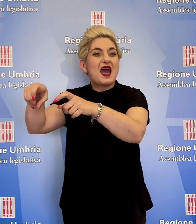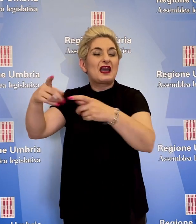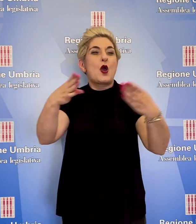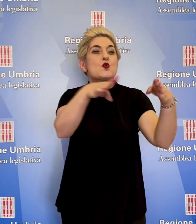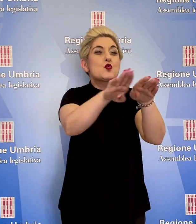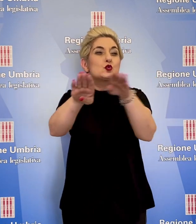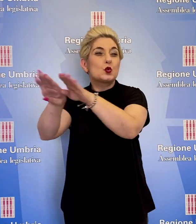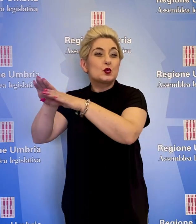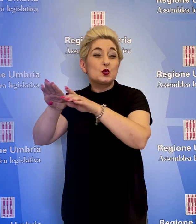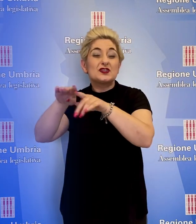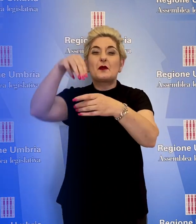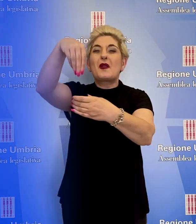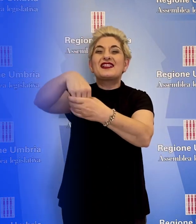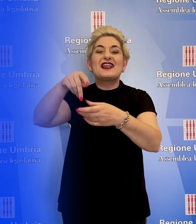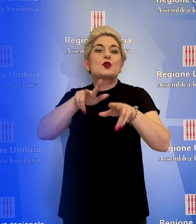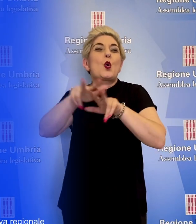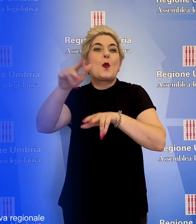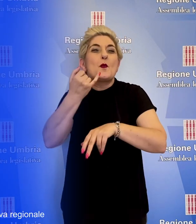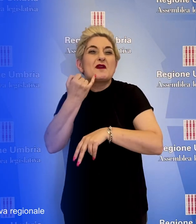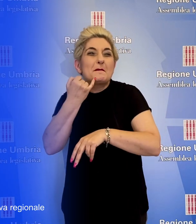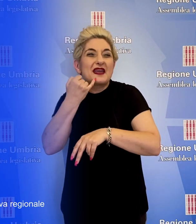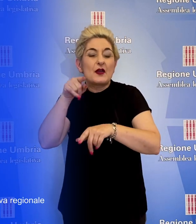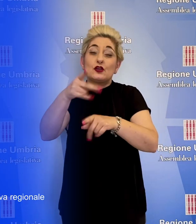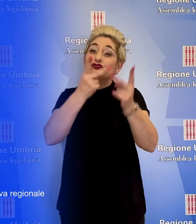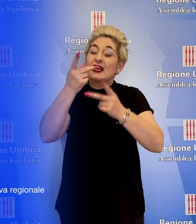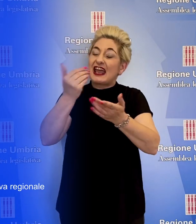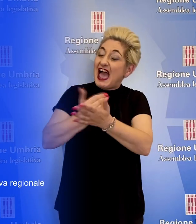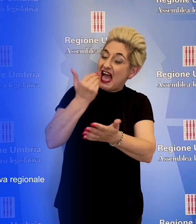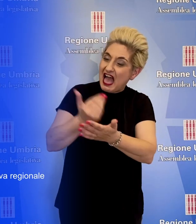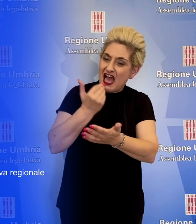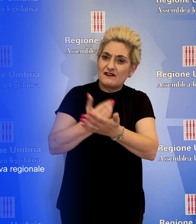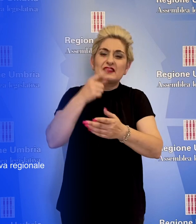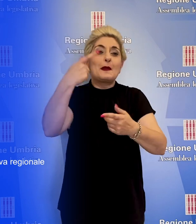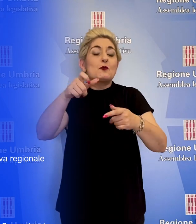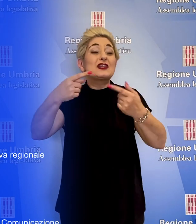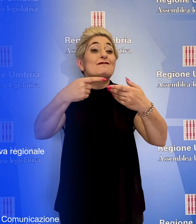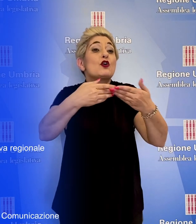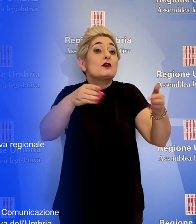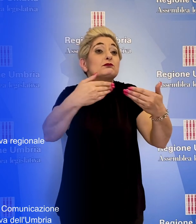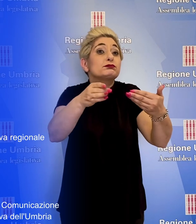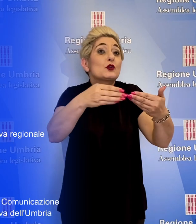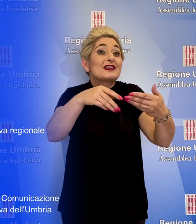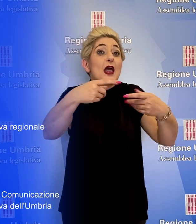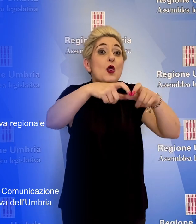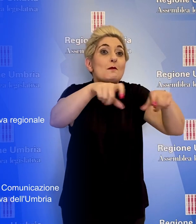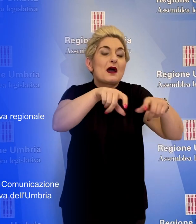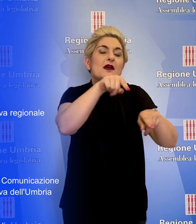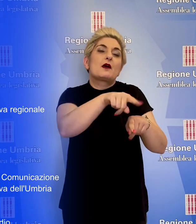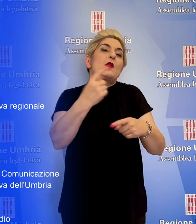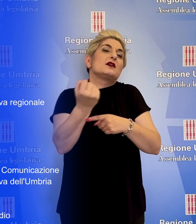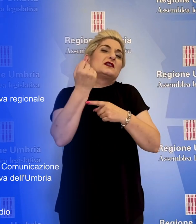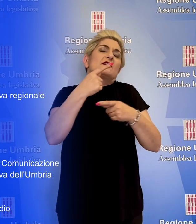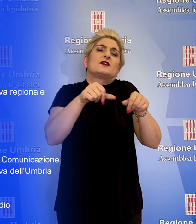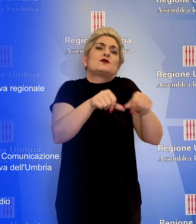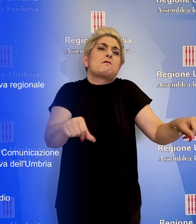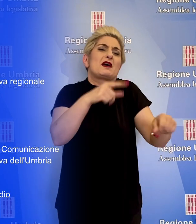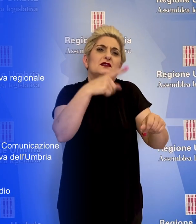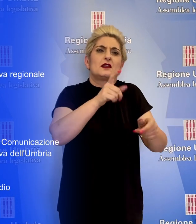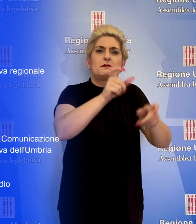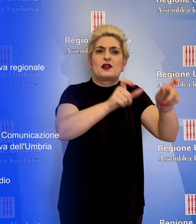in particolare nei piccoli comuni, dove la presenza degli sportelli bancari costituisce un servizio essenziale per i cittadini e